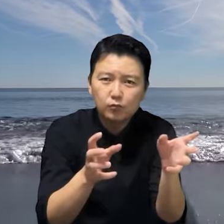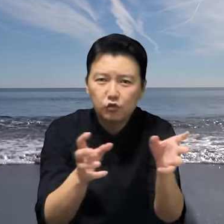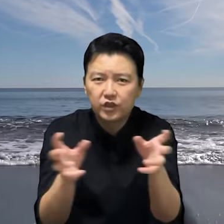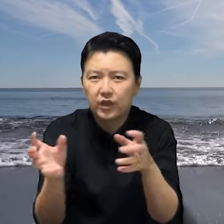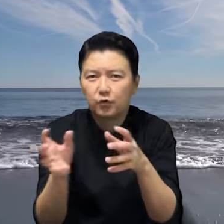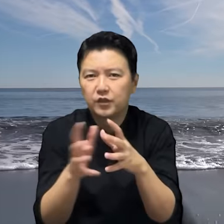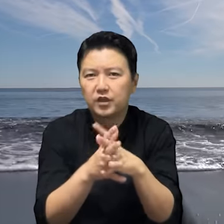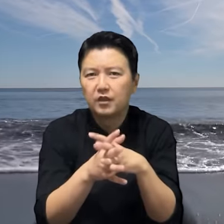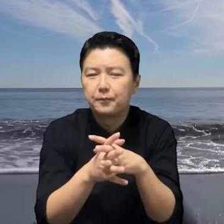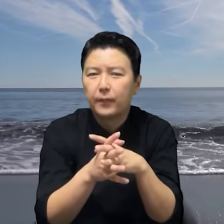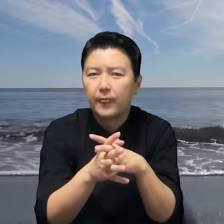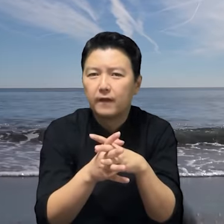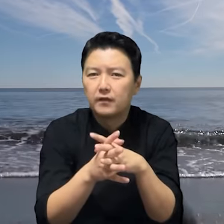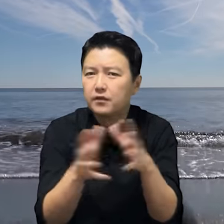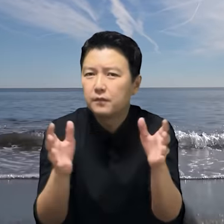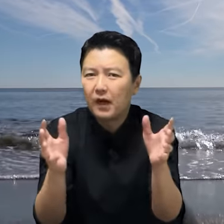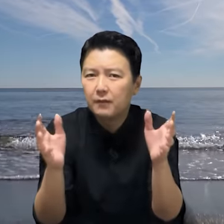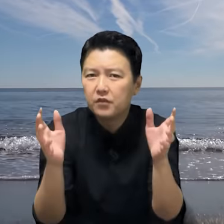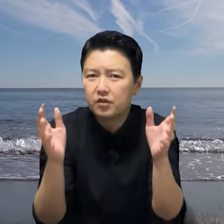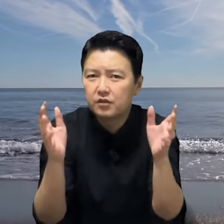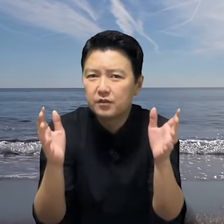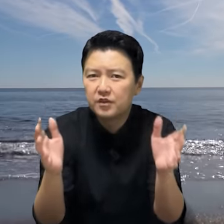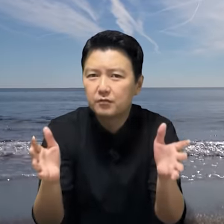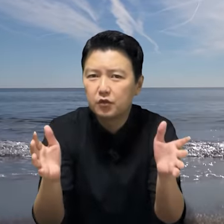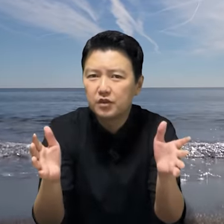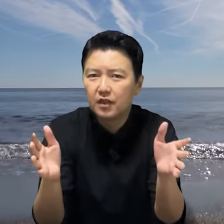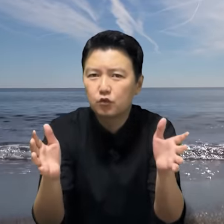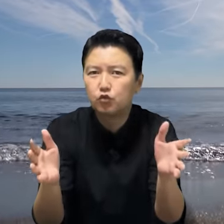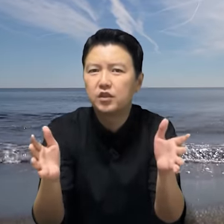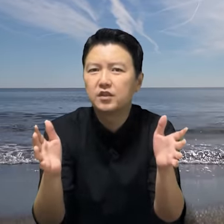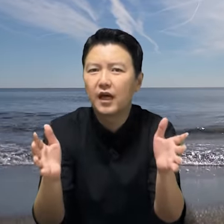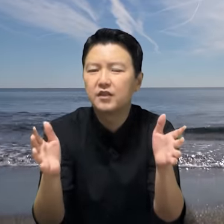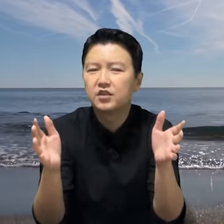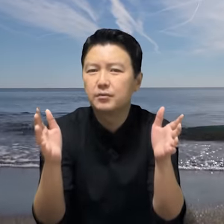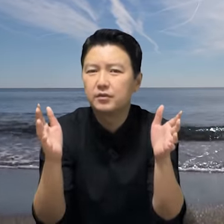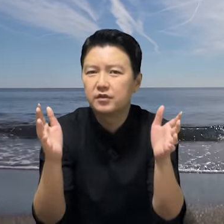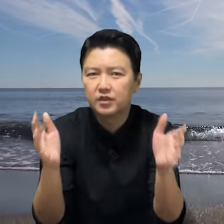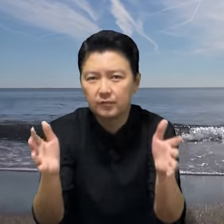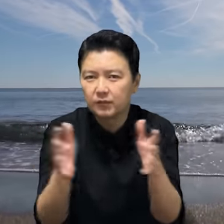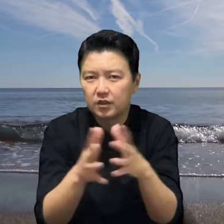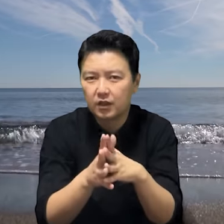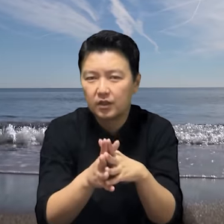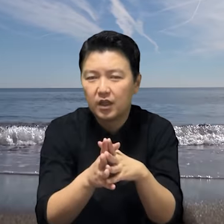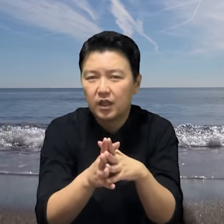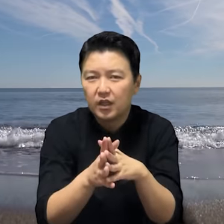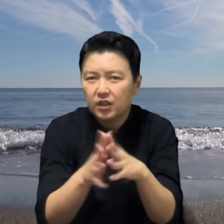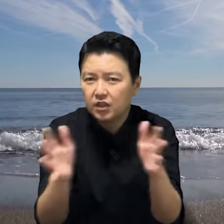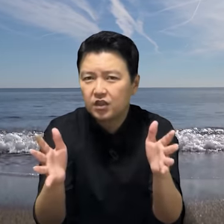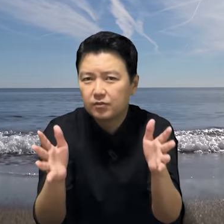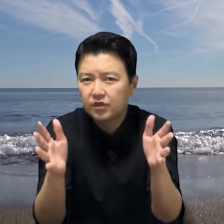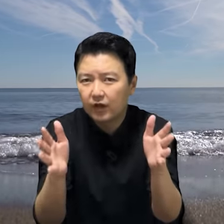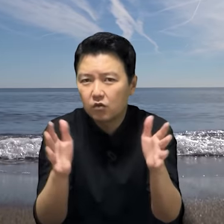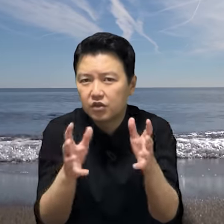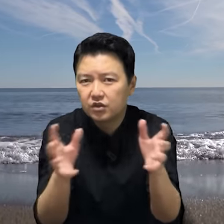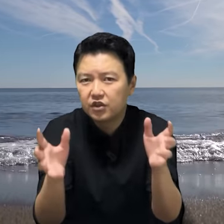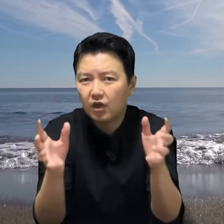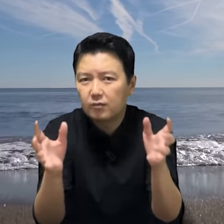물샥해봅니다. 드디어 밤 8시쯤이 되자 루니는 한 집을 찜합니다. 이 집은 새로 지은지 얼마